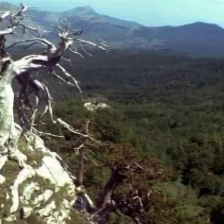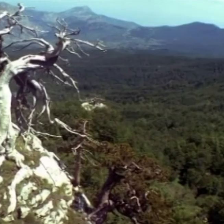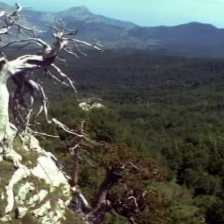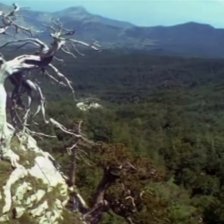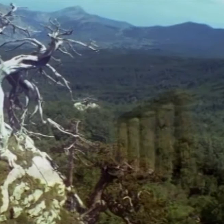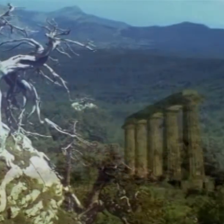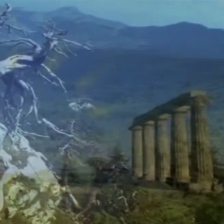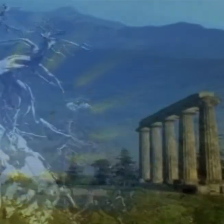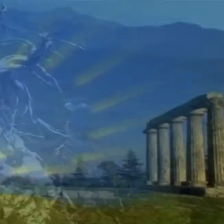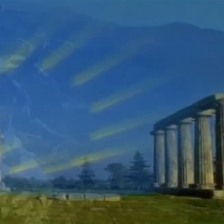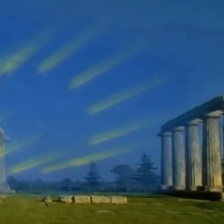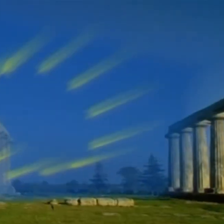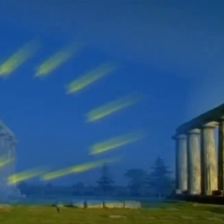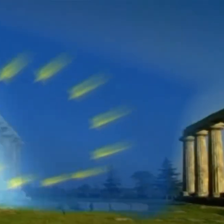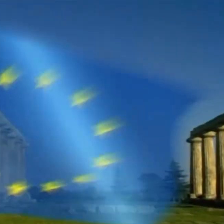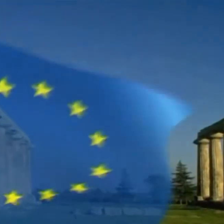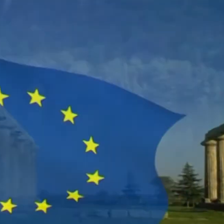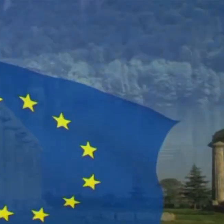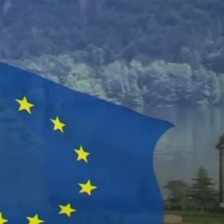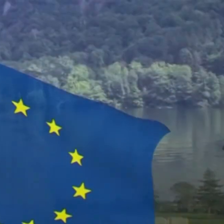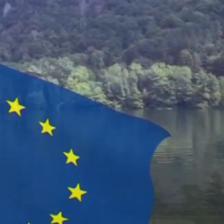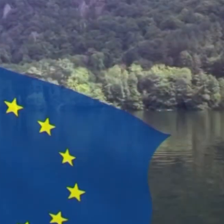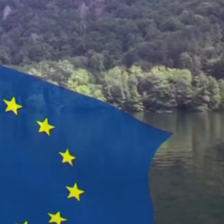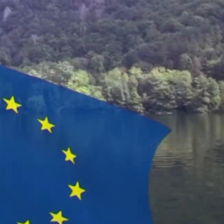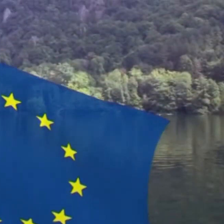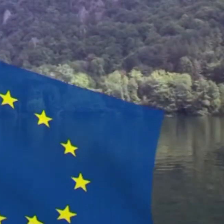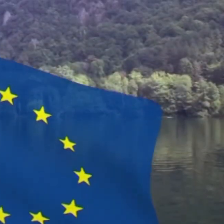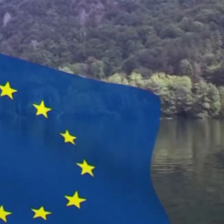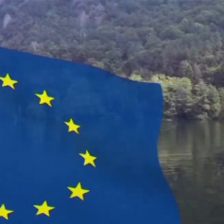a tutti.